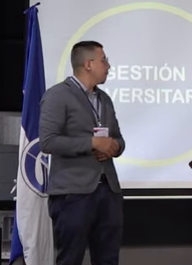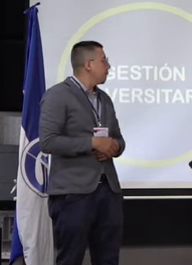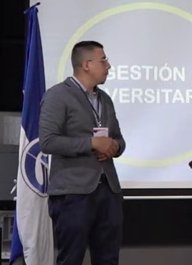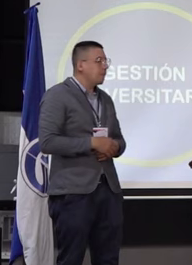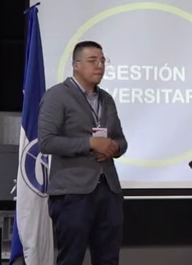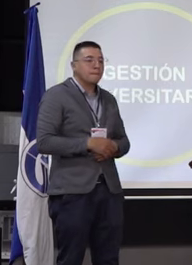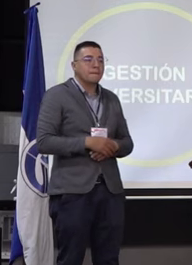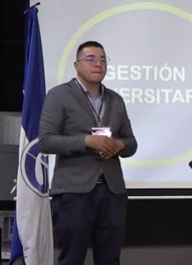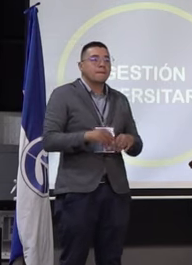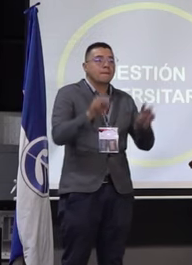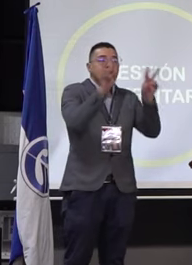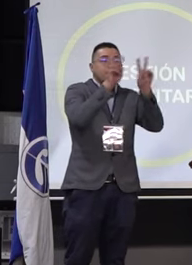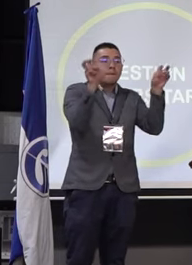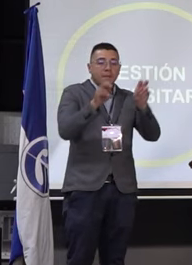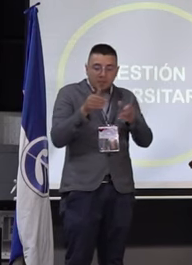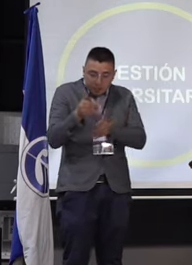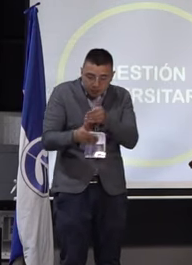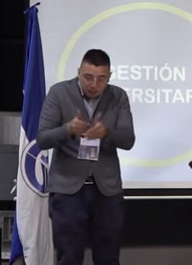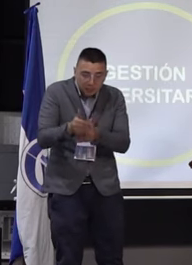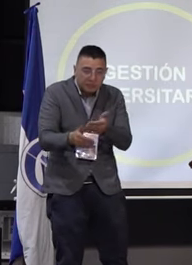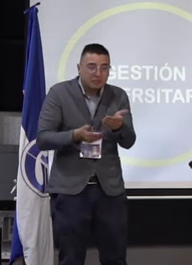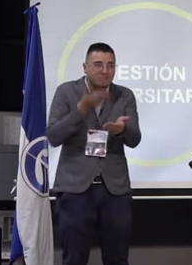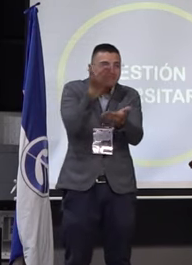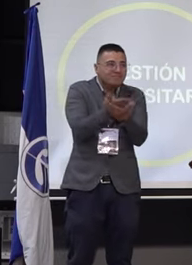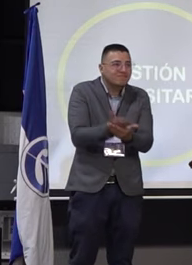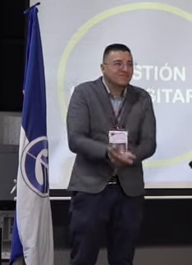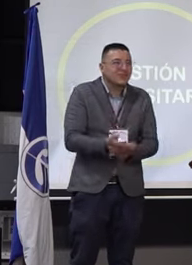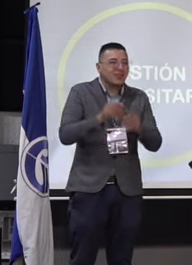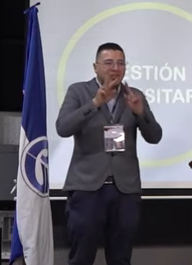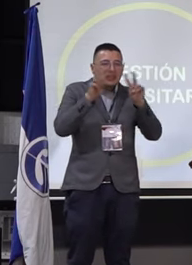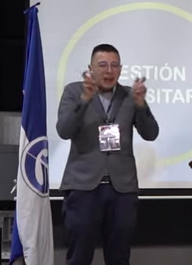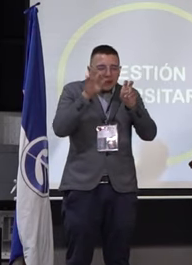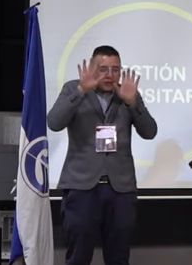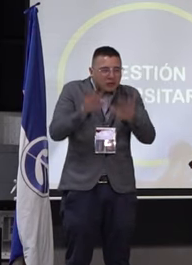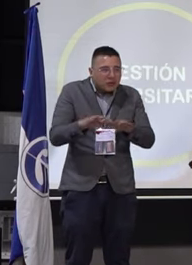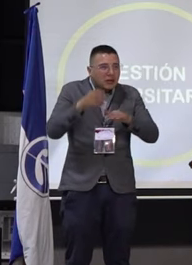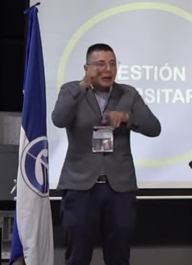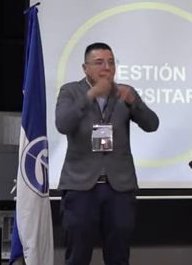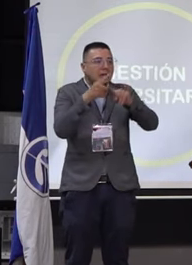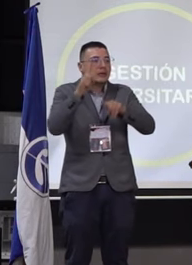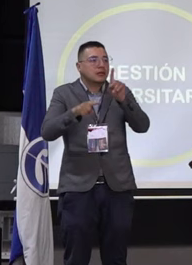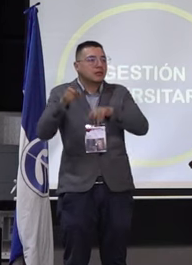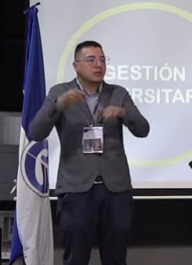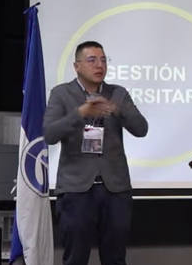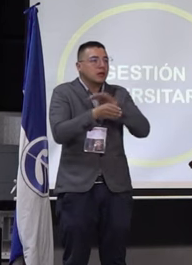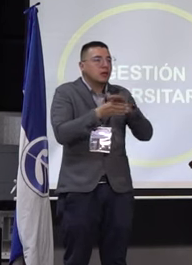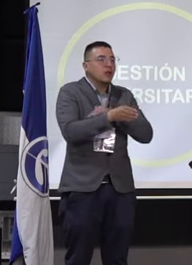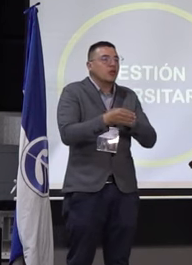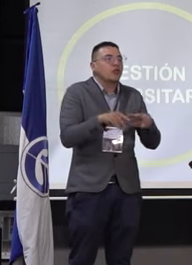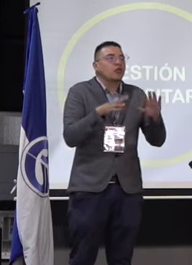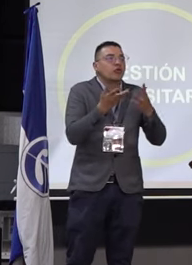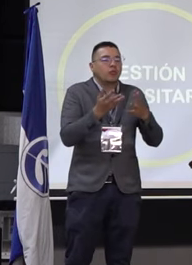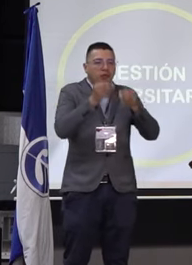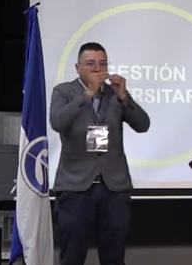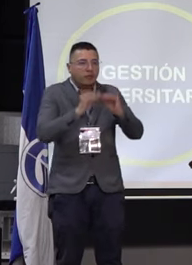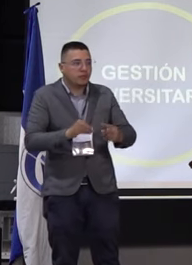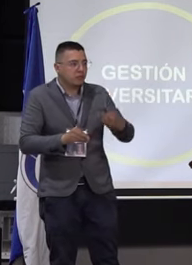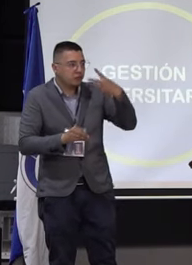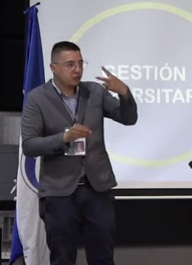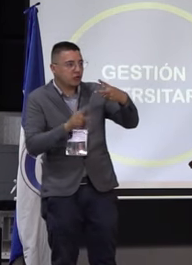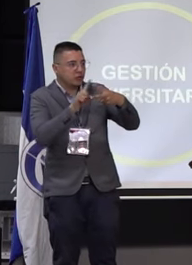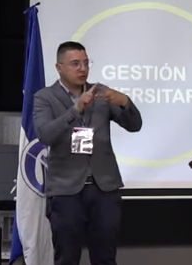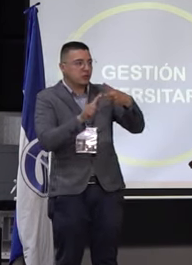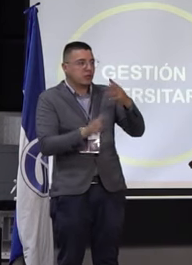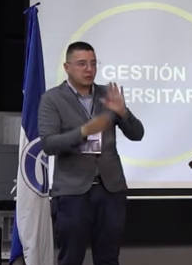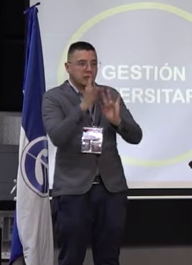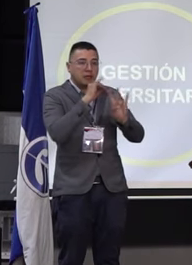En términos del desarrollo ya de la propuesta en cuanto al lugar de los egresados, lo queremos hacer desde dos perspectivas. Como les